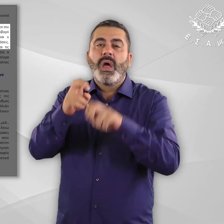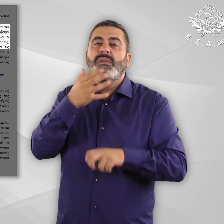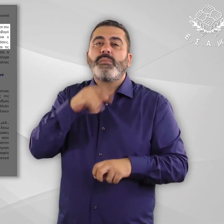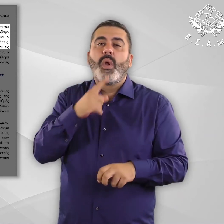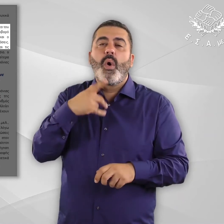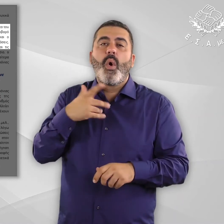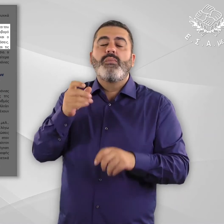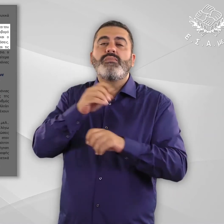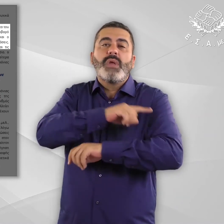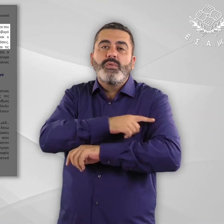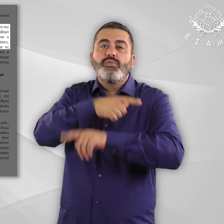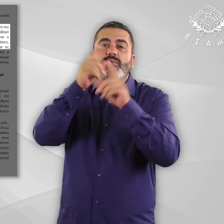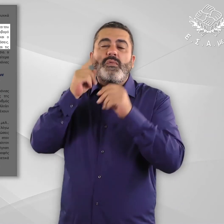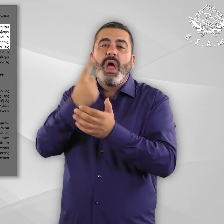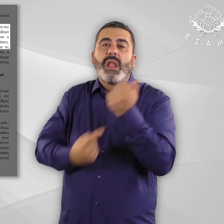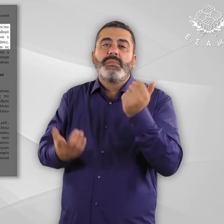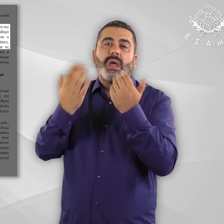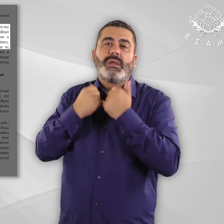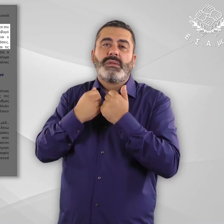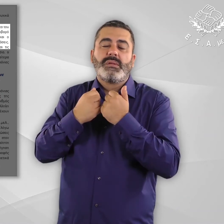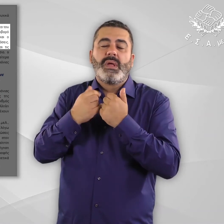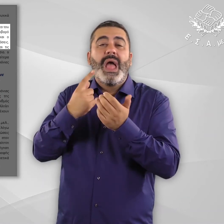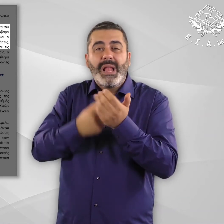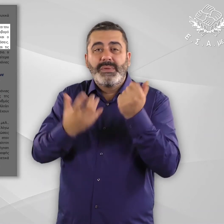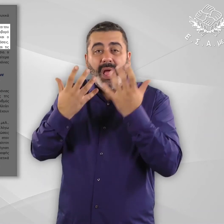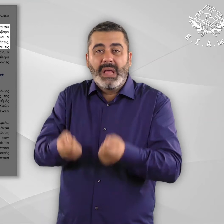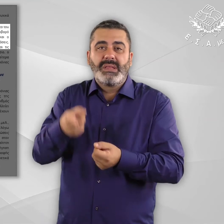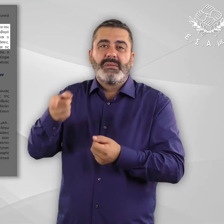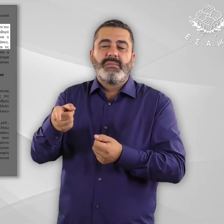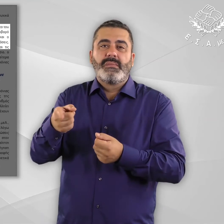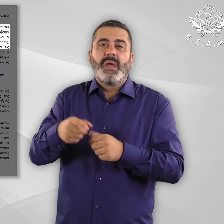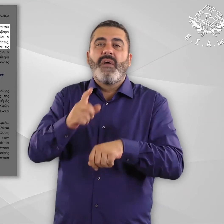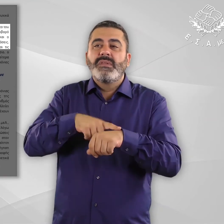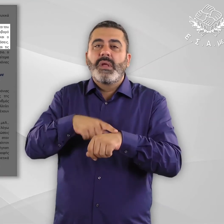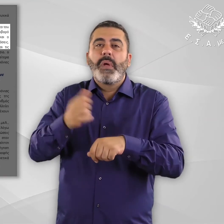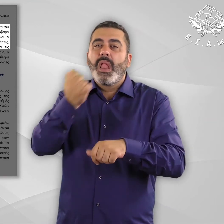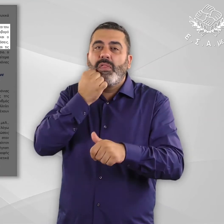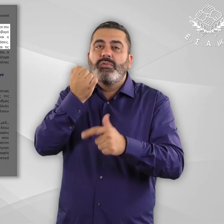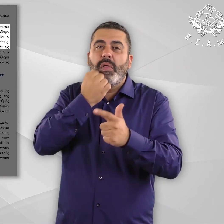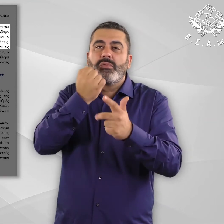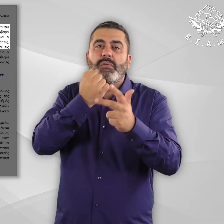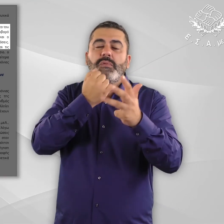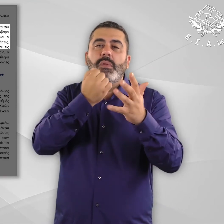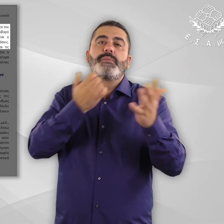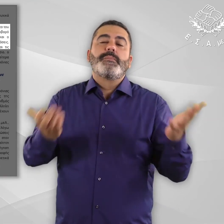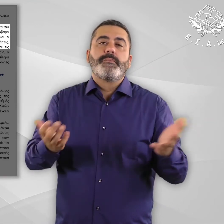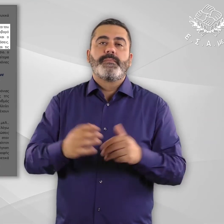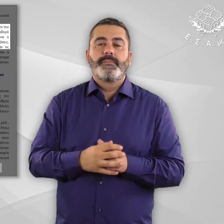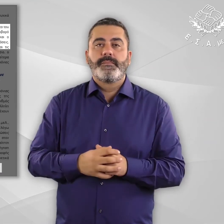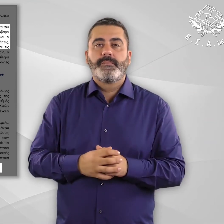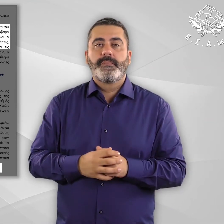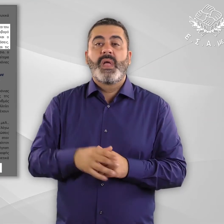άσυλο κλείνει η παρένθεση σε επίπονες εξετάσεις λόγω λοιπούς ενημέρωσης ως προς την περίθαλψη και τις υπηρεσίες που έχουν ήδη